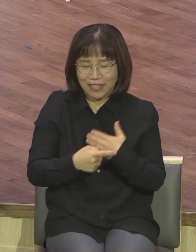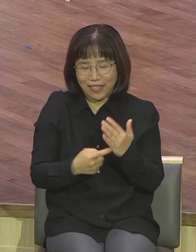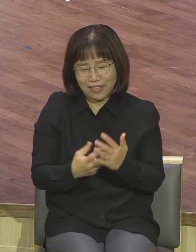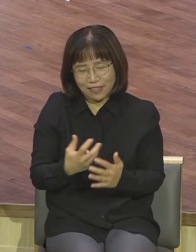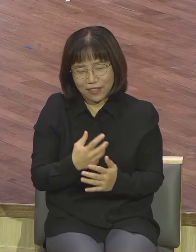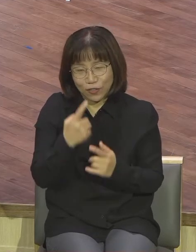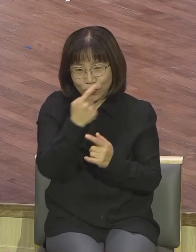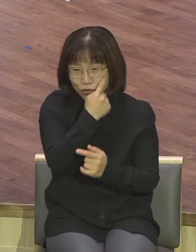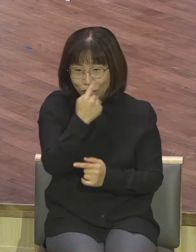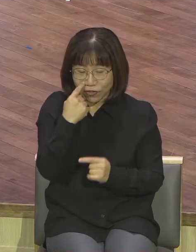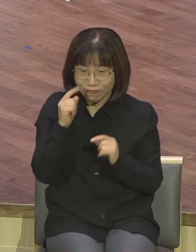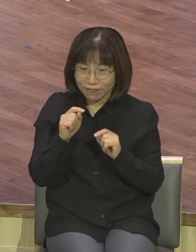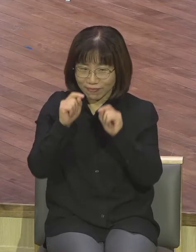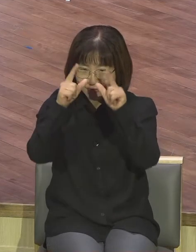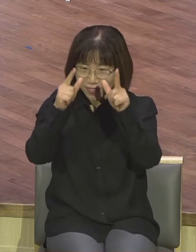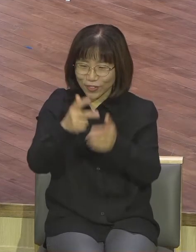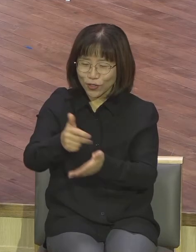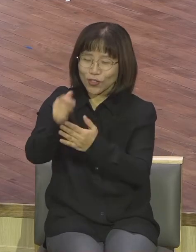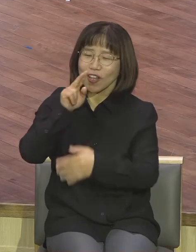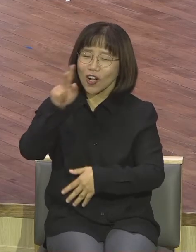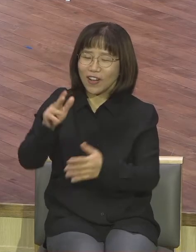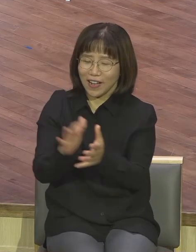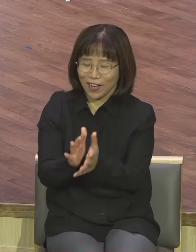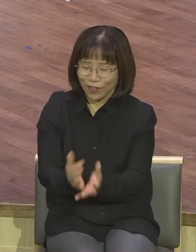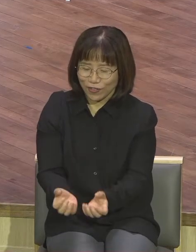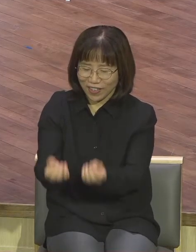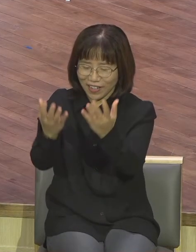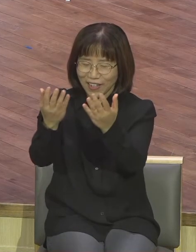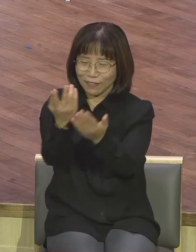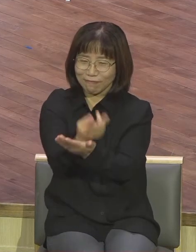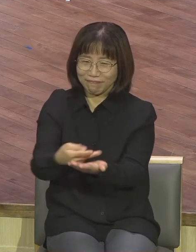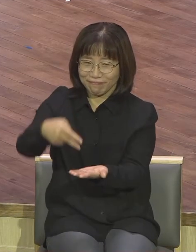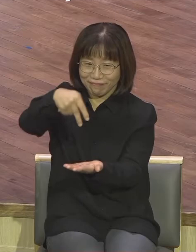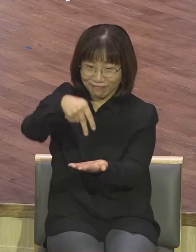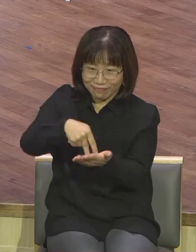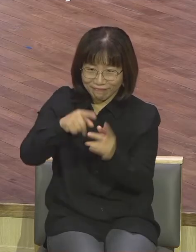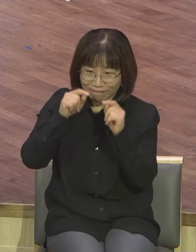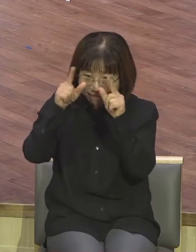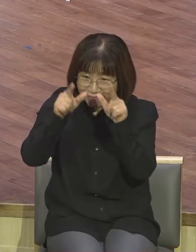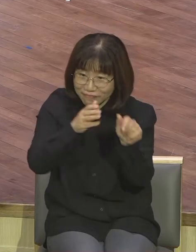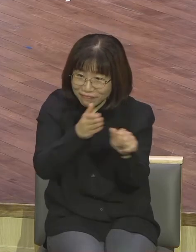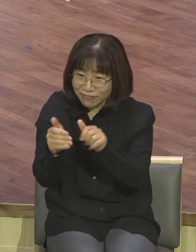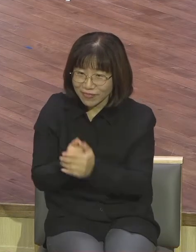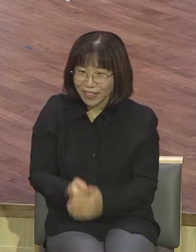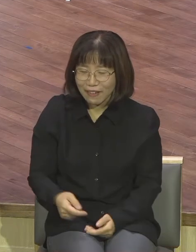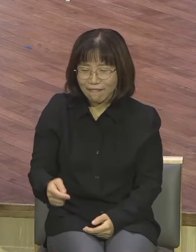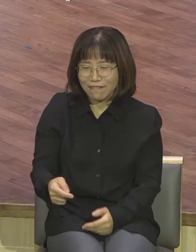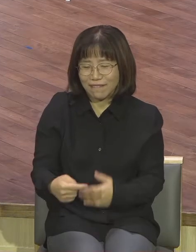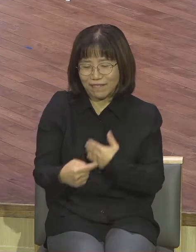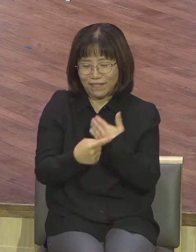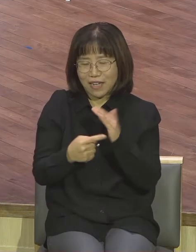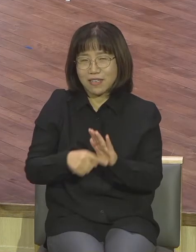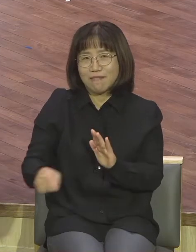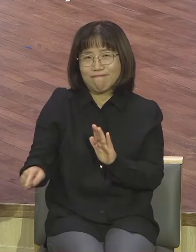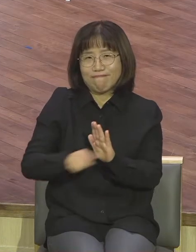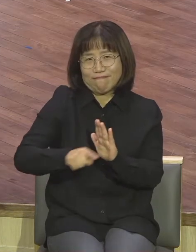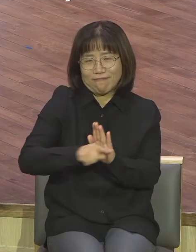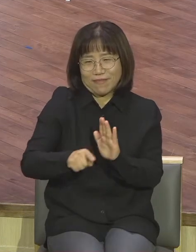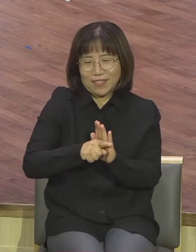주여 할렐루야 딱 일어나야 된다니까 이 짬에서 막 부정적인 생각하면 허감이 확 차도